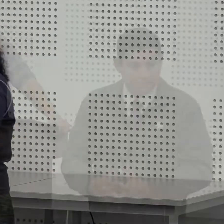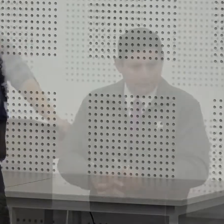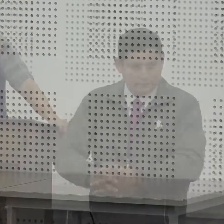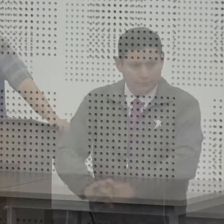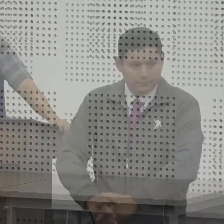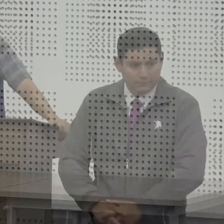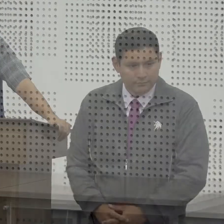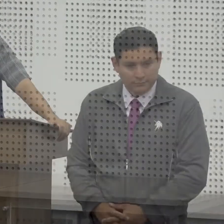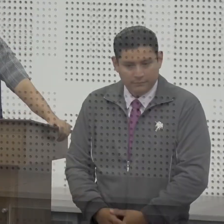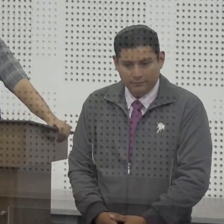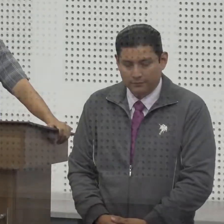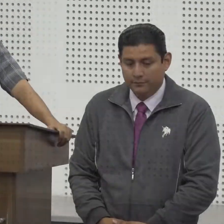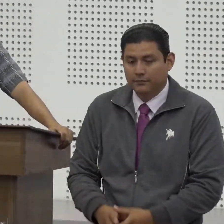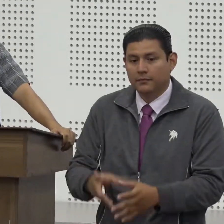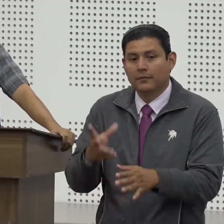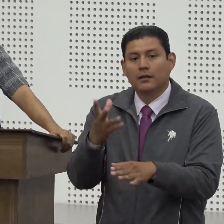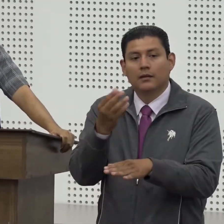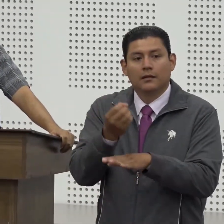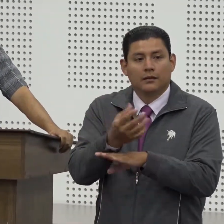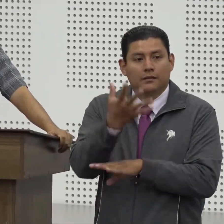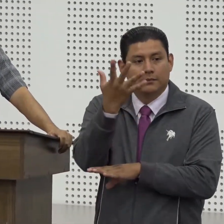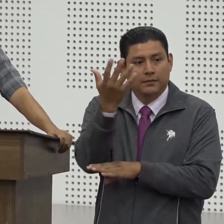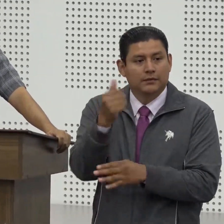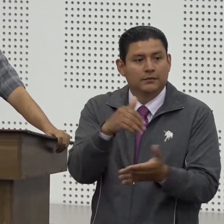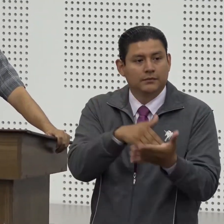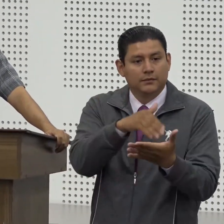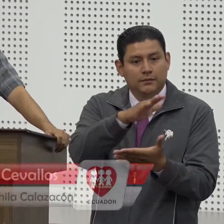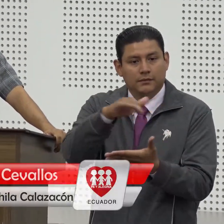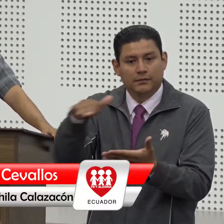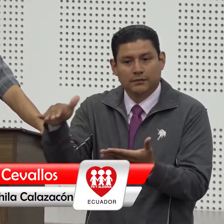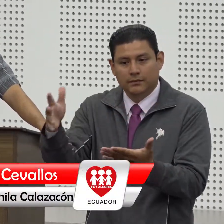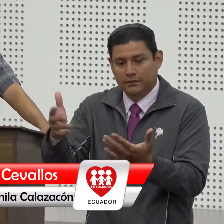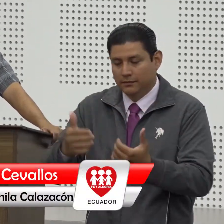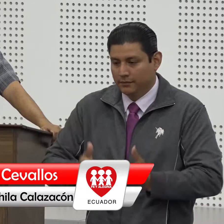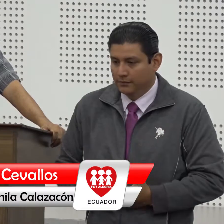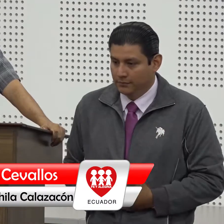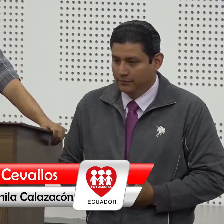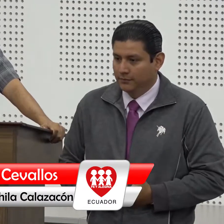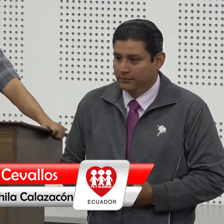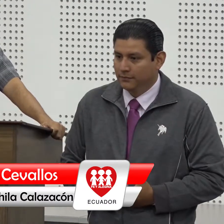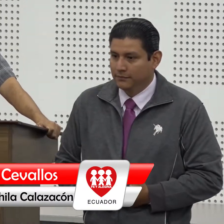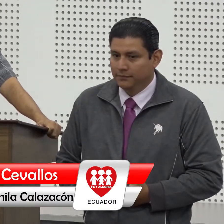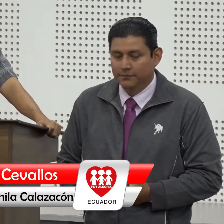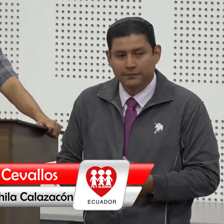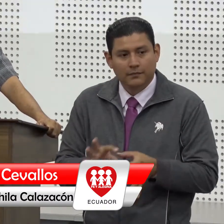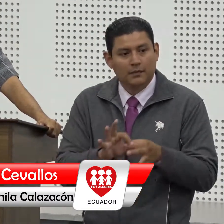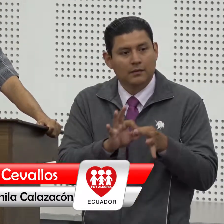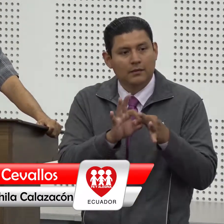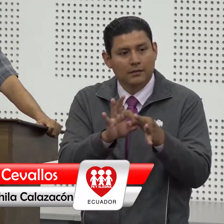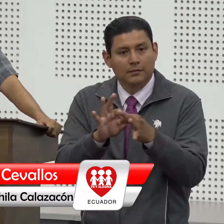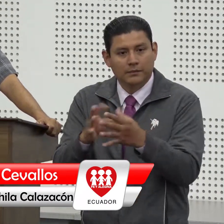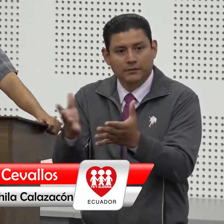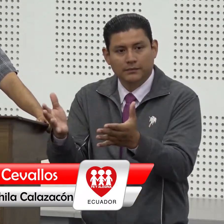muy buenos días señores estudiantes compañeros